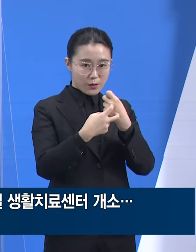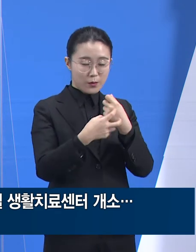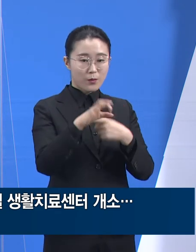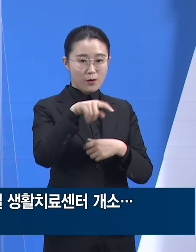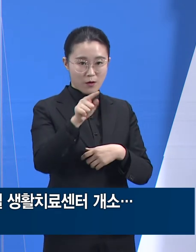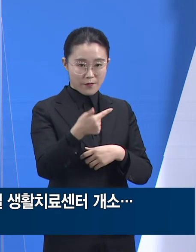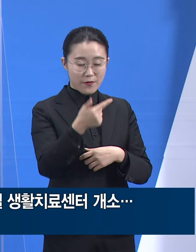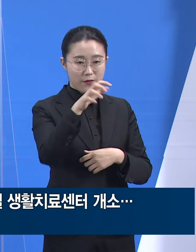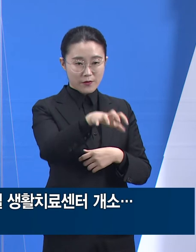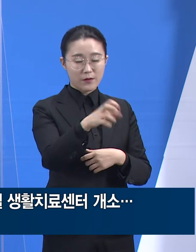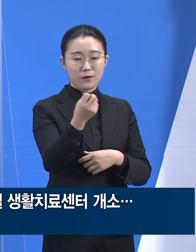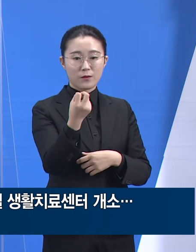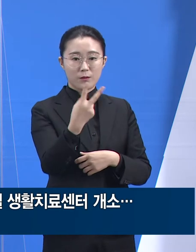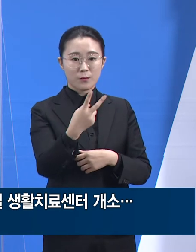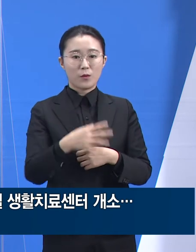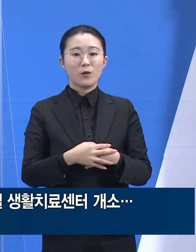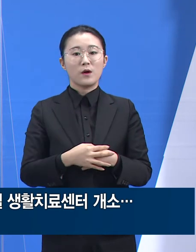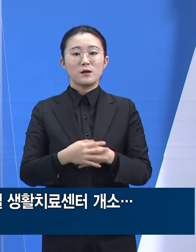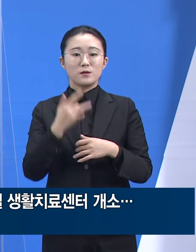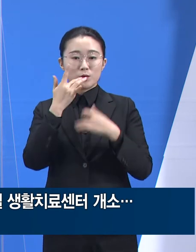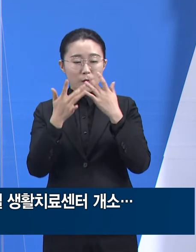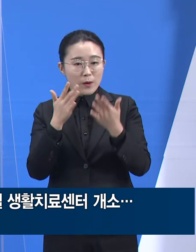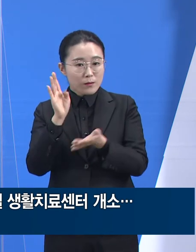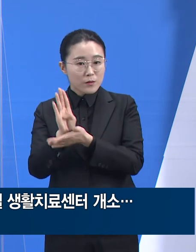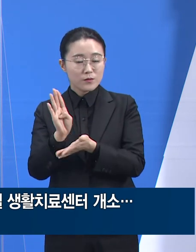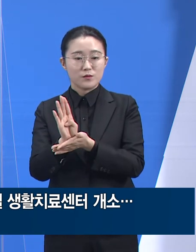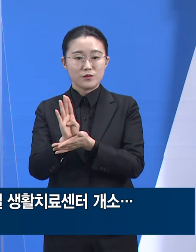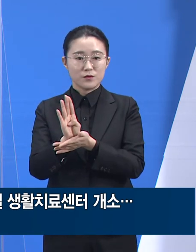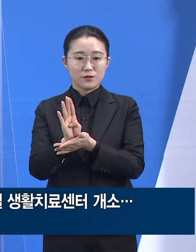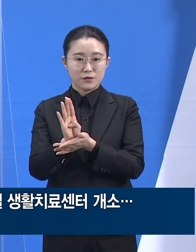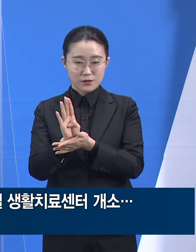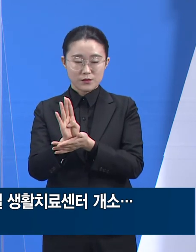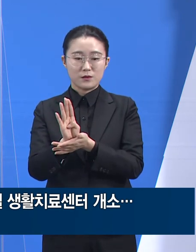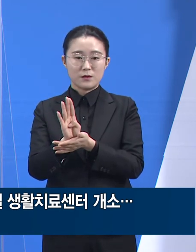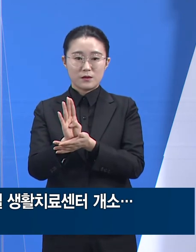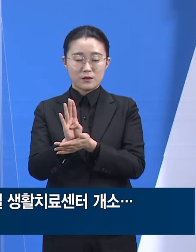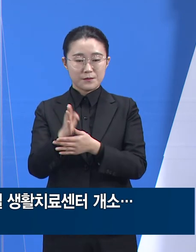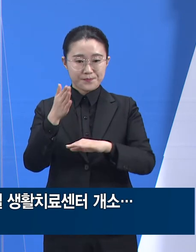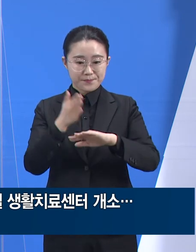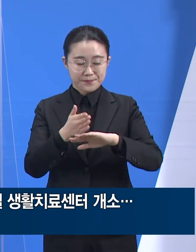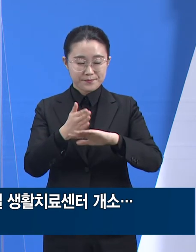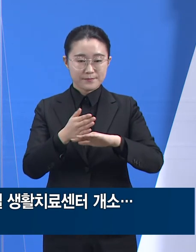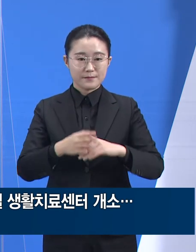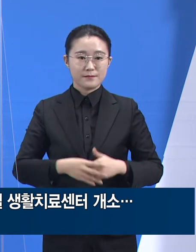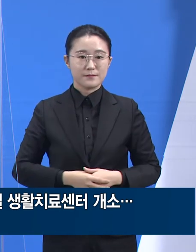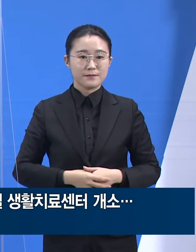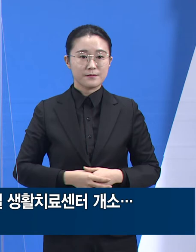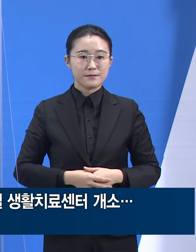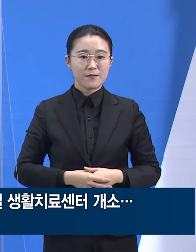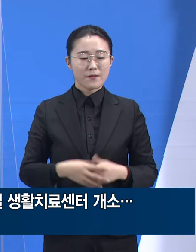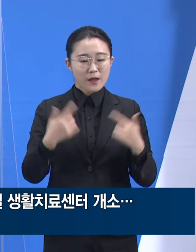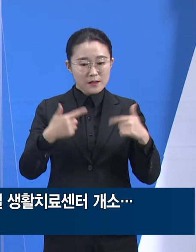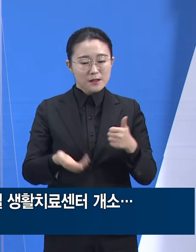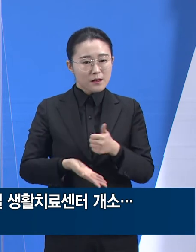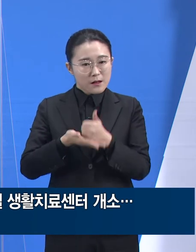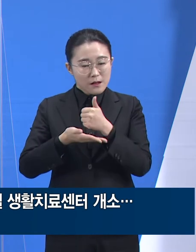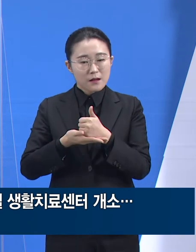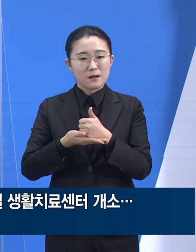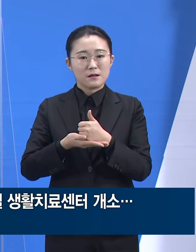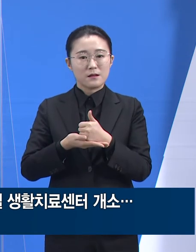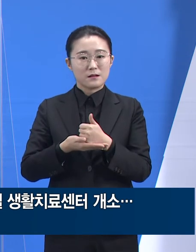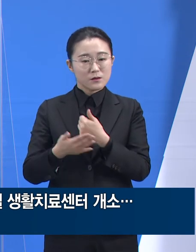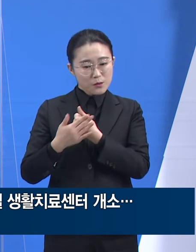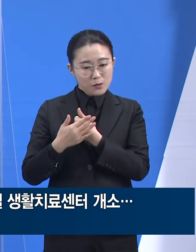현장에 선뜻 자원해 주신 많은 의료인들께도 존경의 마음을 전합니다. 지지와 응원을 보내주신 시흥시